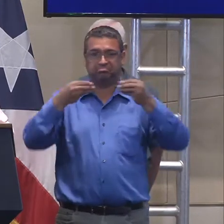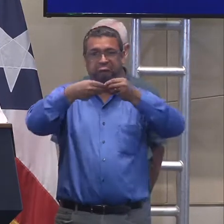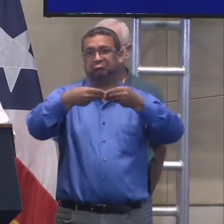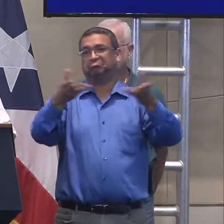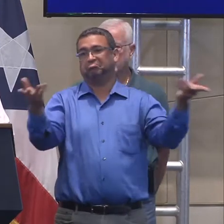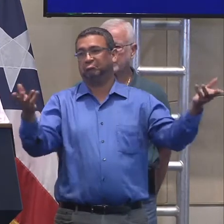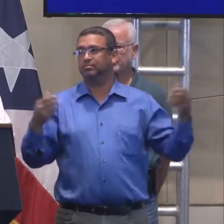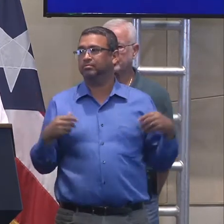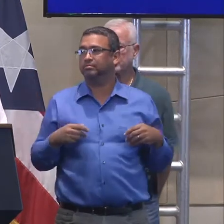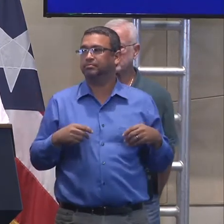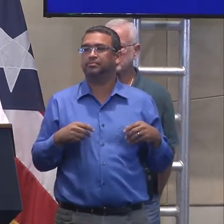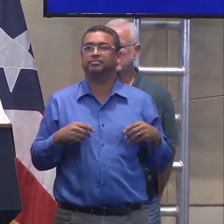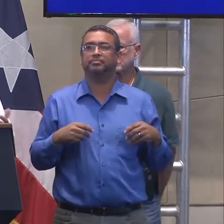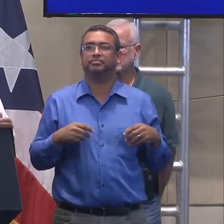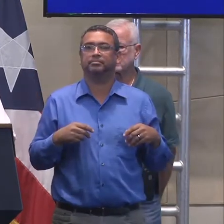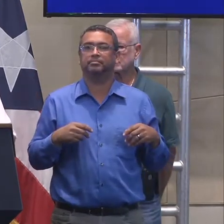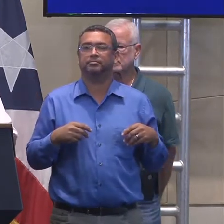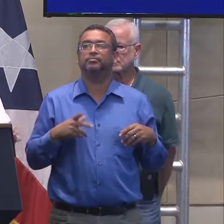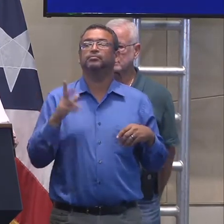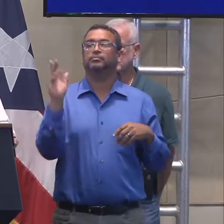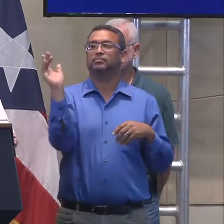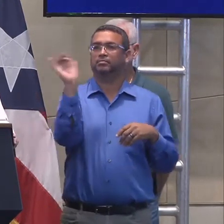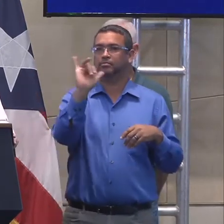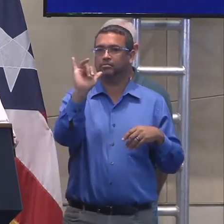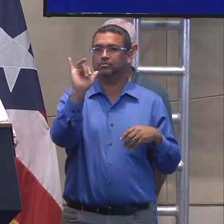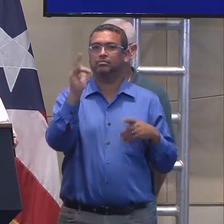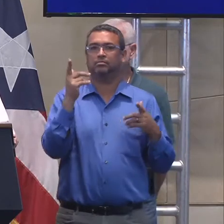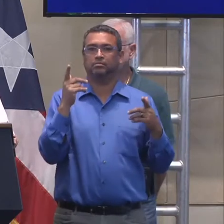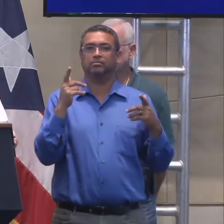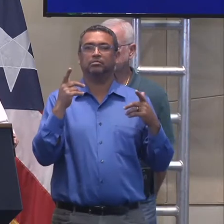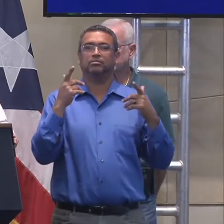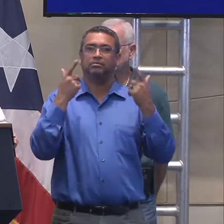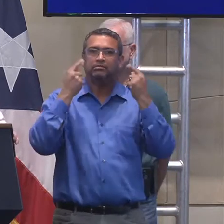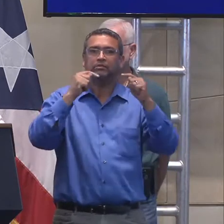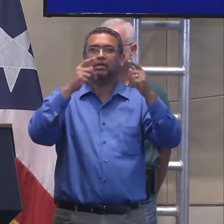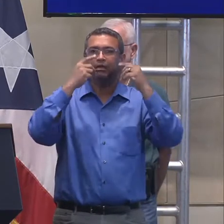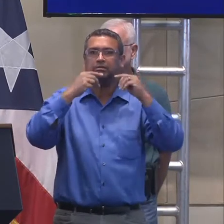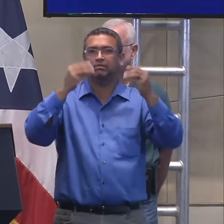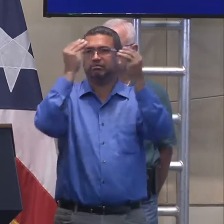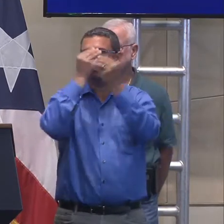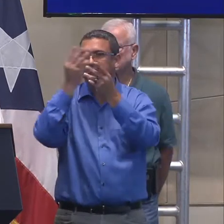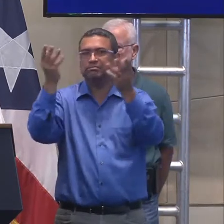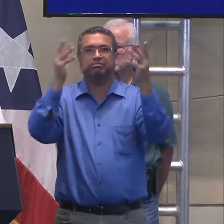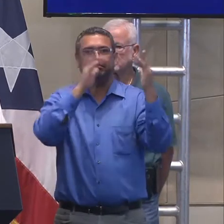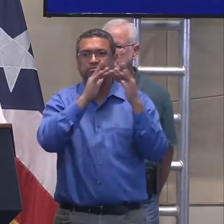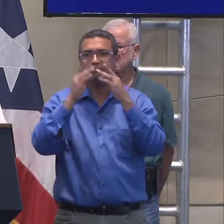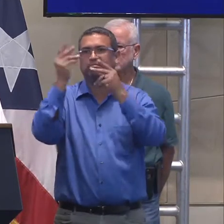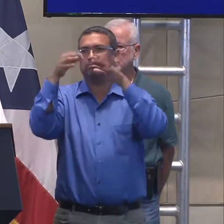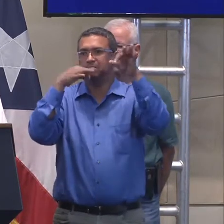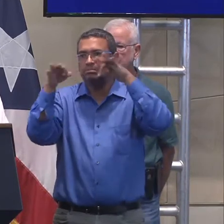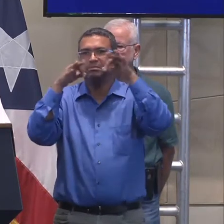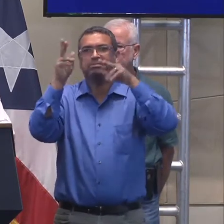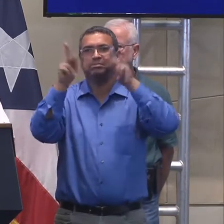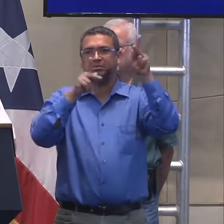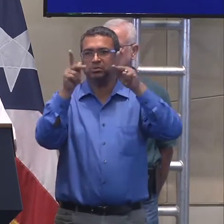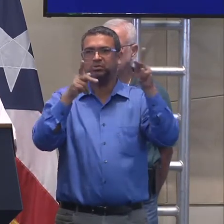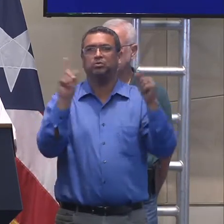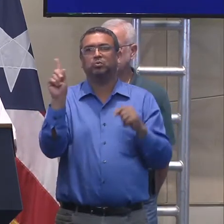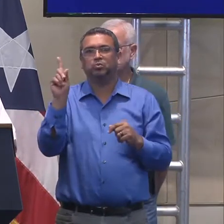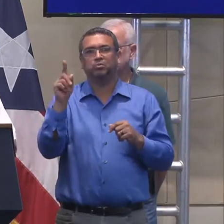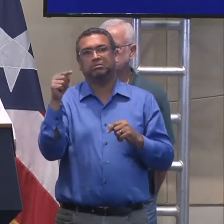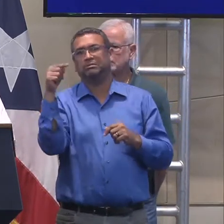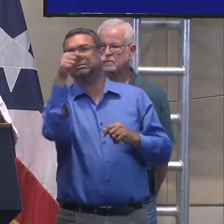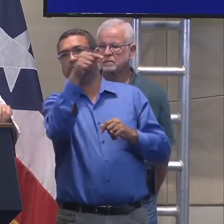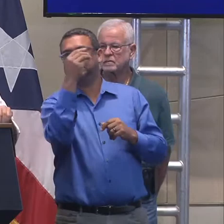eh, o si no, y el esfuerzo a comunicar, esto, dónde, cuándo y cómo se están, eh, distribuyendo la comida. No, no estamos